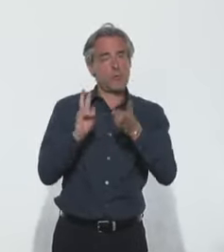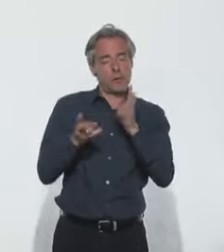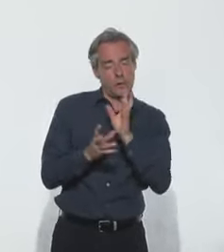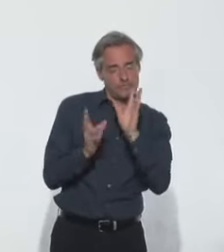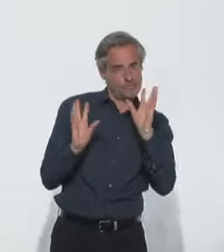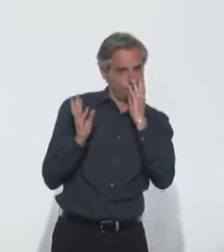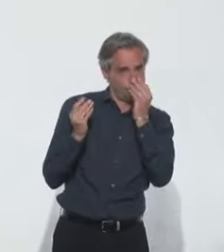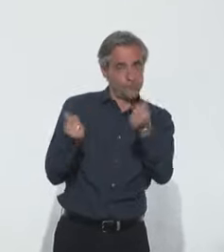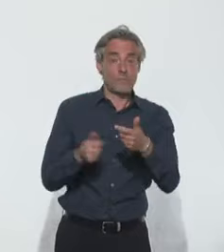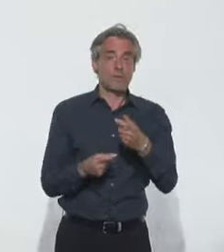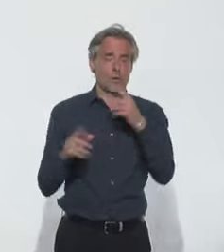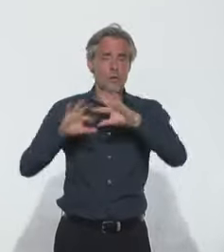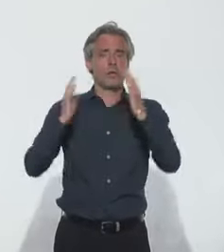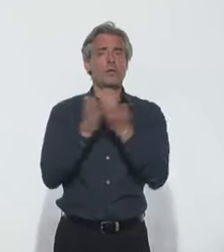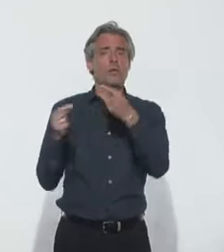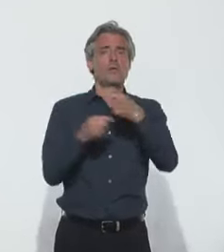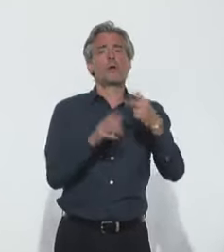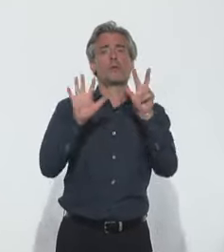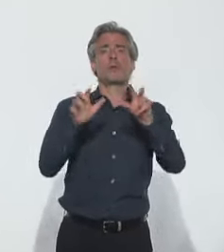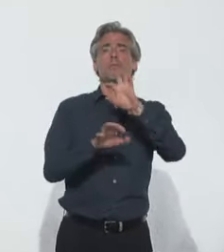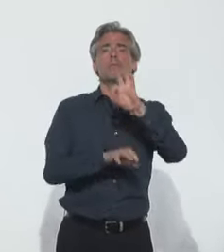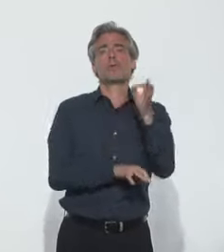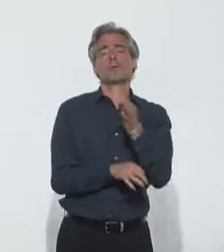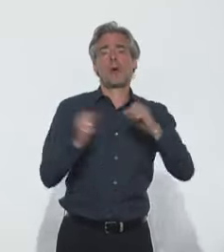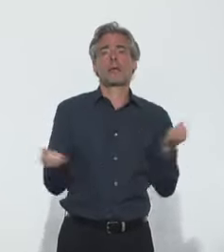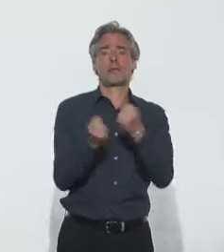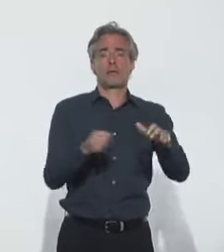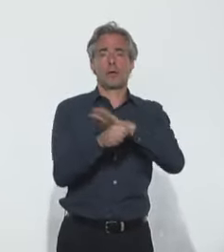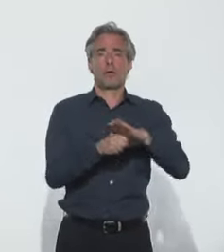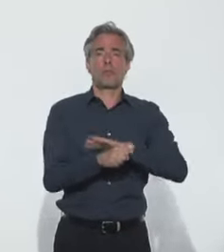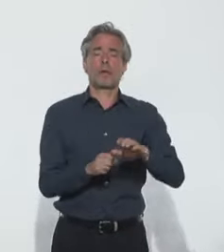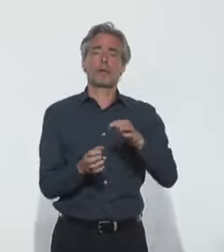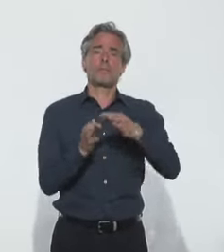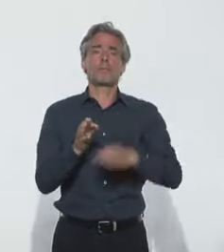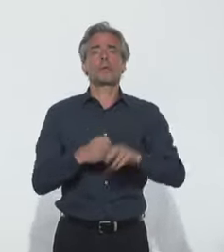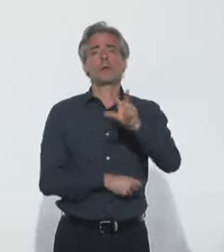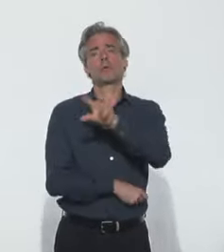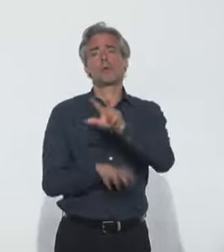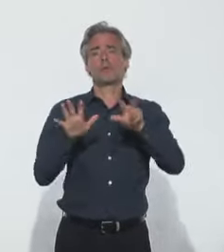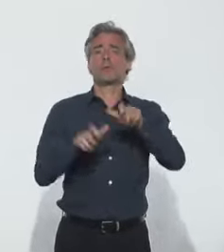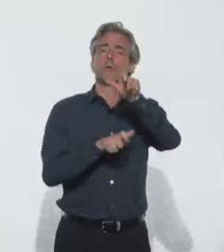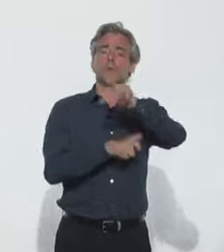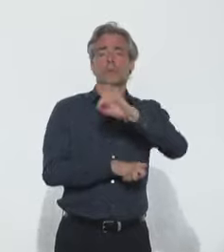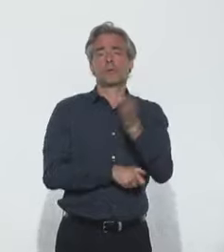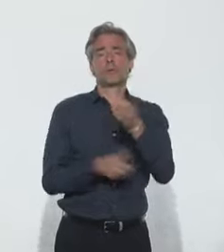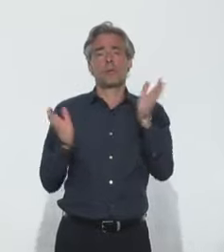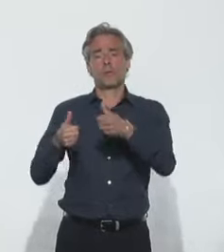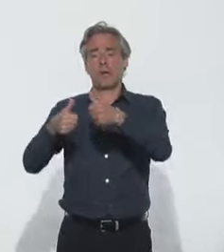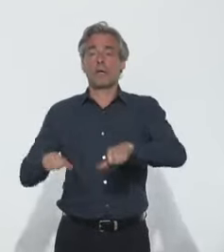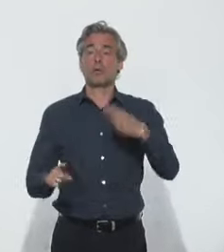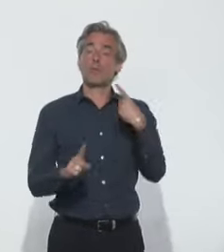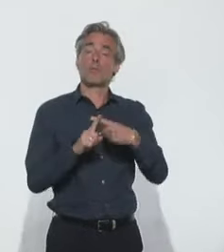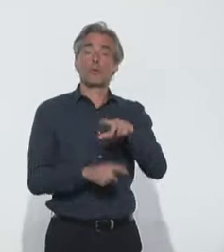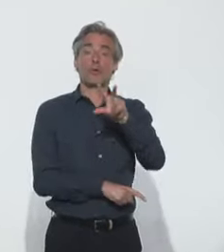'infection Covid. C'est 8% de leur activité et ces passages débouchent sur 38% d'hospitalisation et 3% d'admission